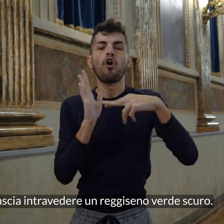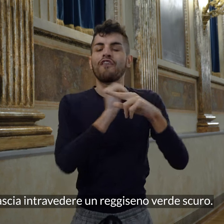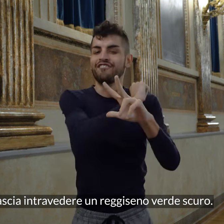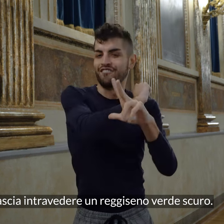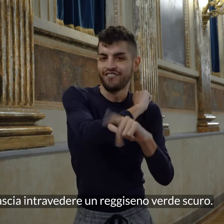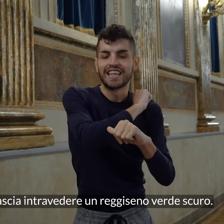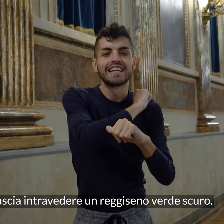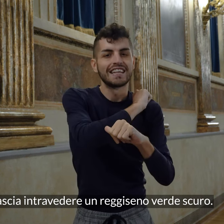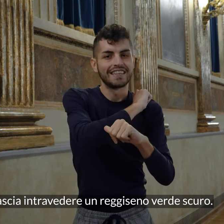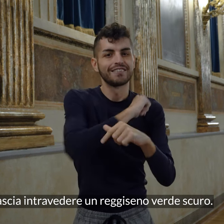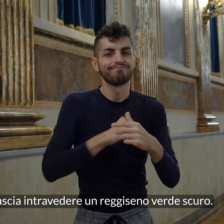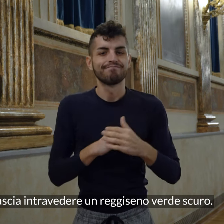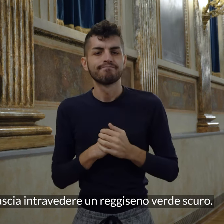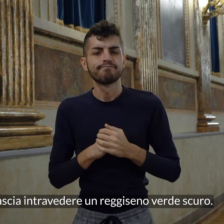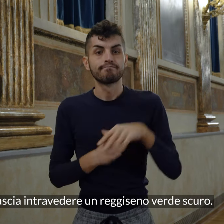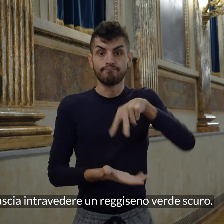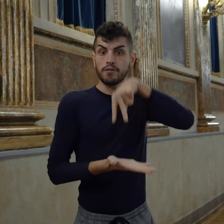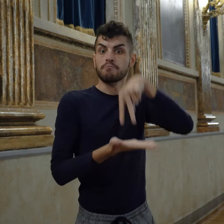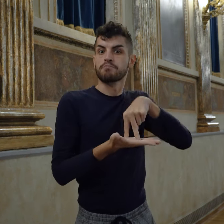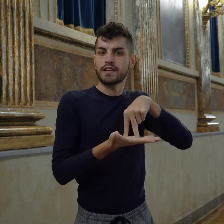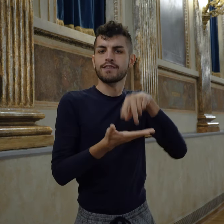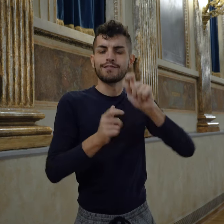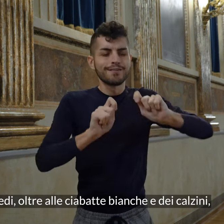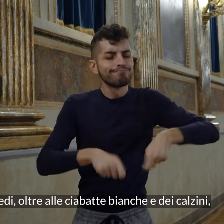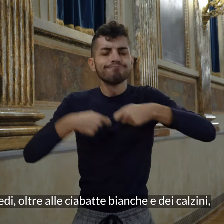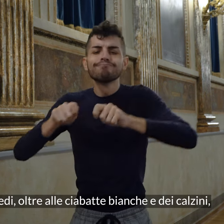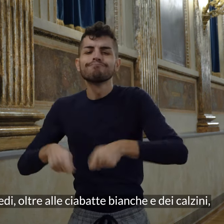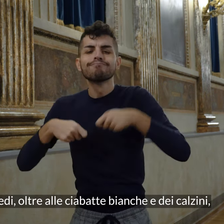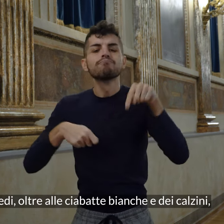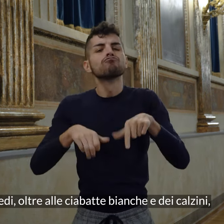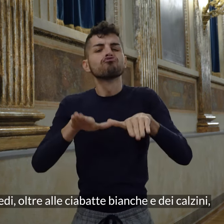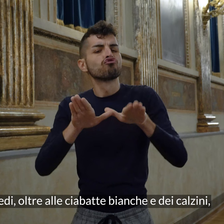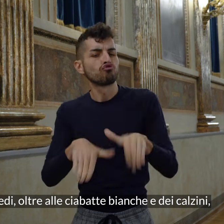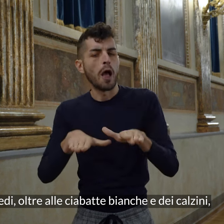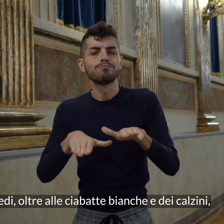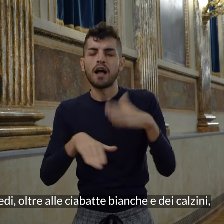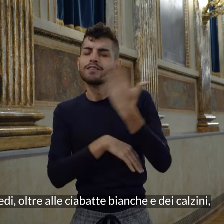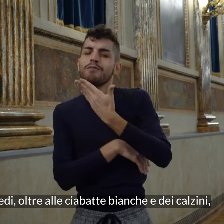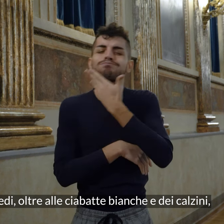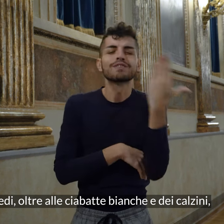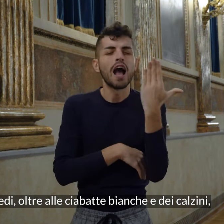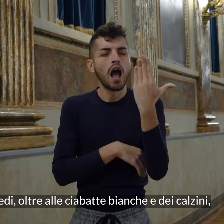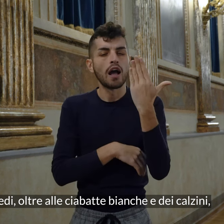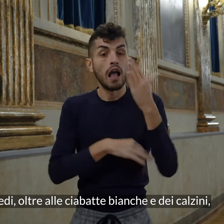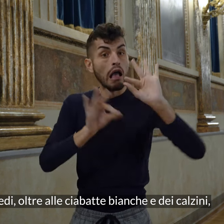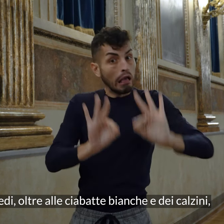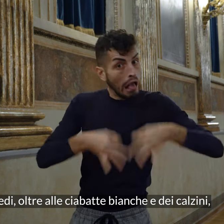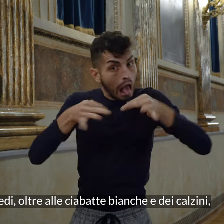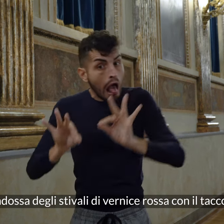intravedere un reggiseno verde scuro Ai piedi, oltre alle ciabatte bianche e dei calzini a